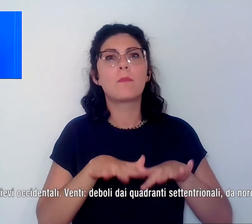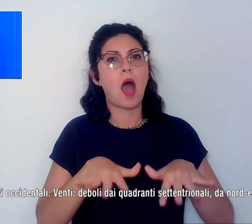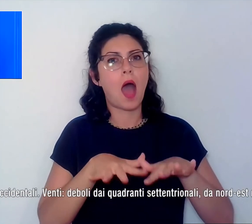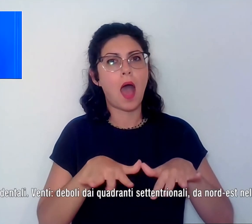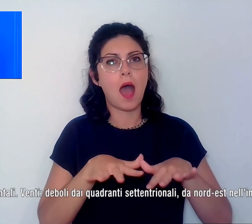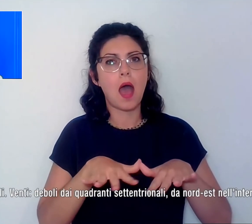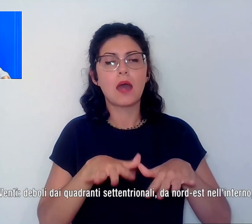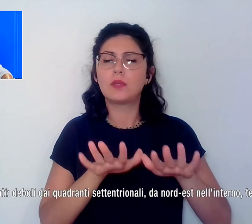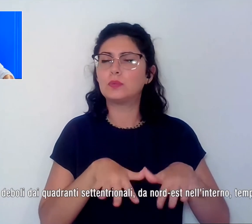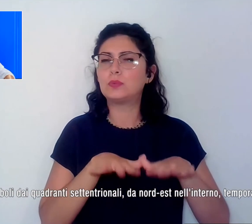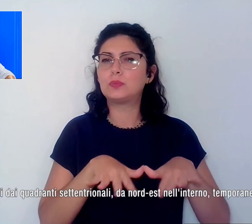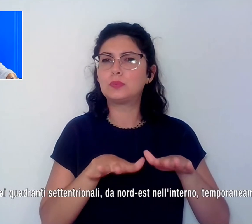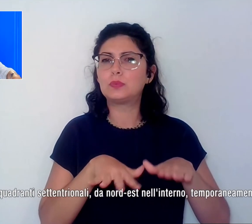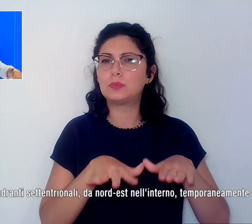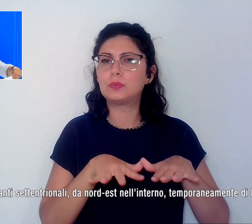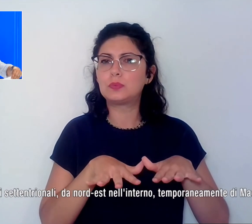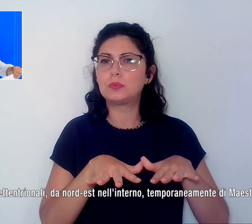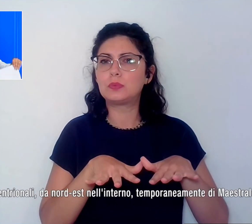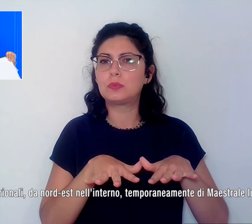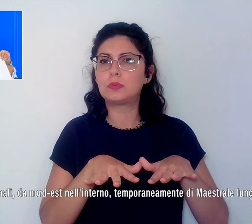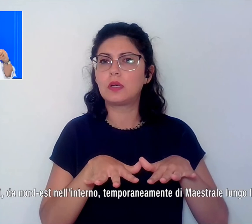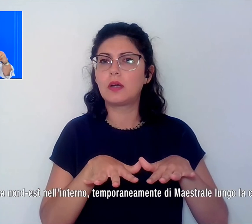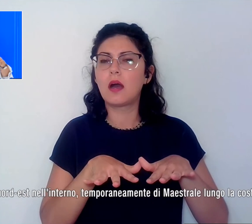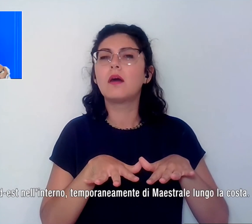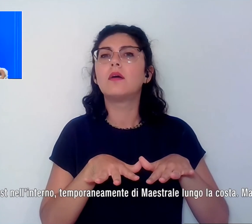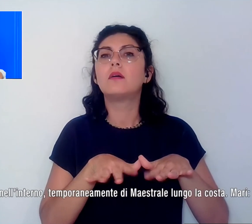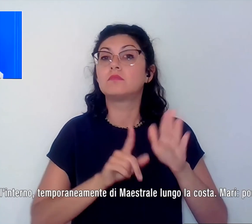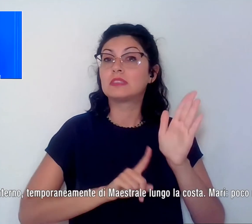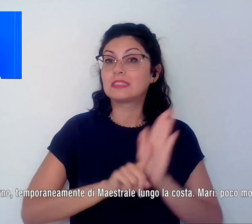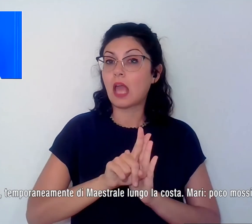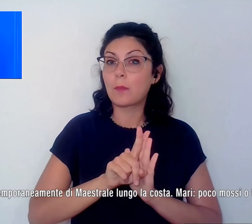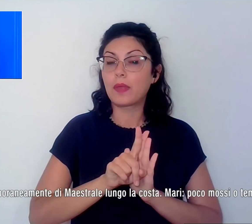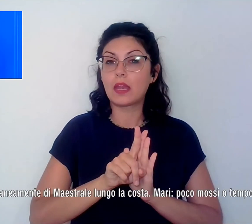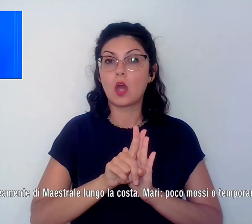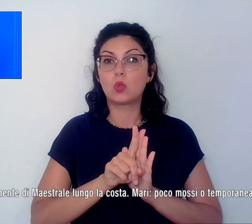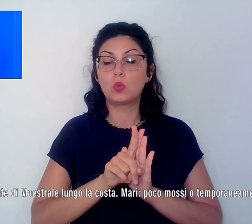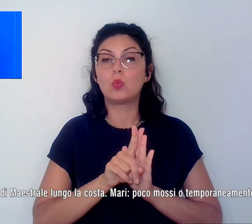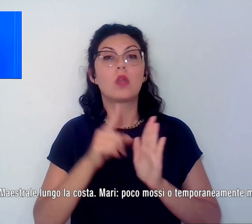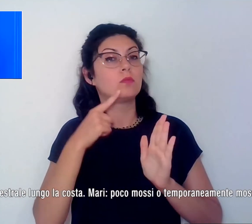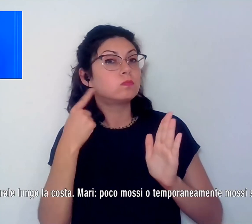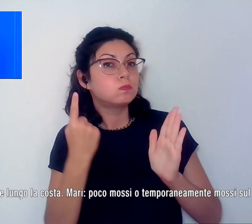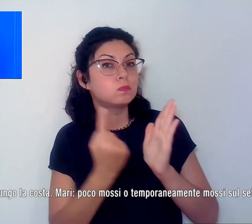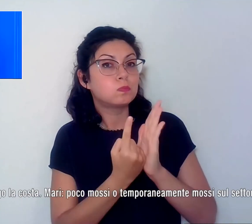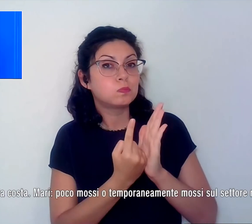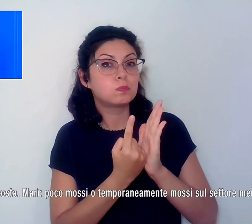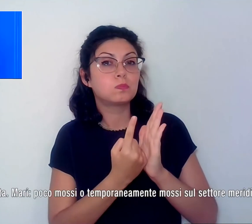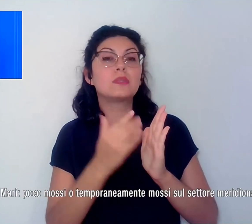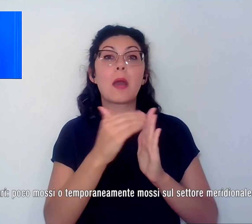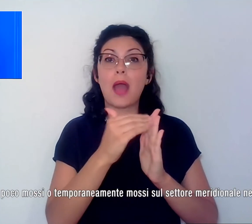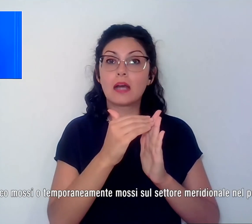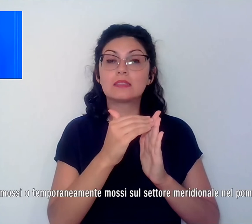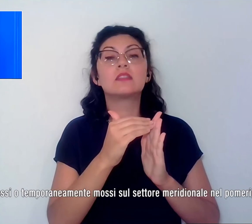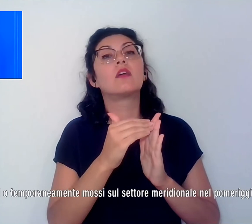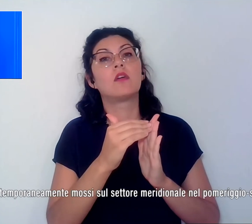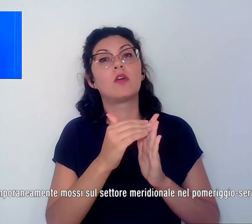mossi e per quanto riguarda le temperature sono stazionarie massime, invece in lieve